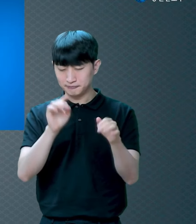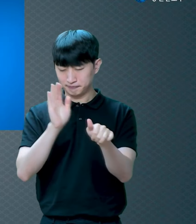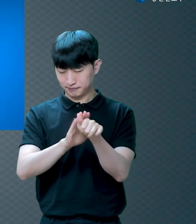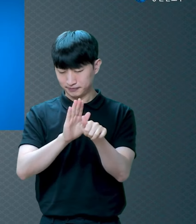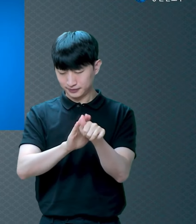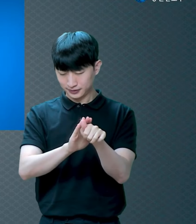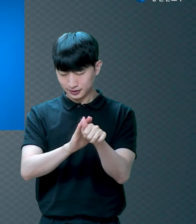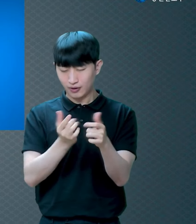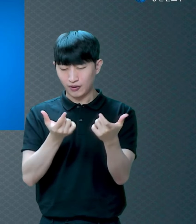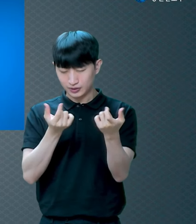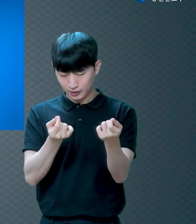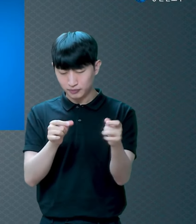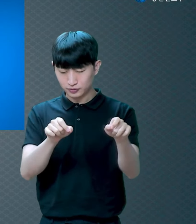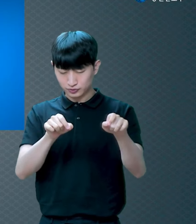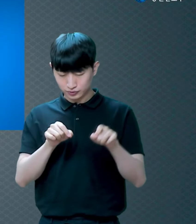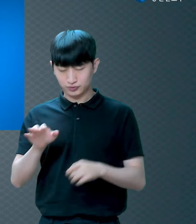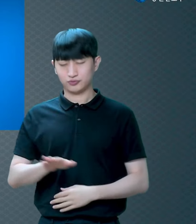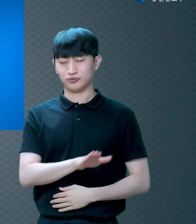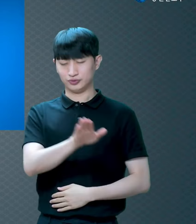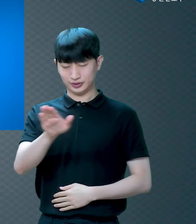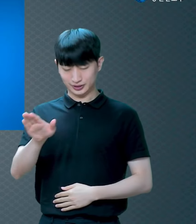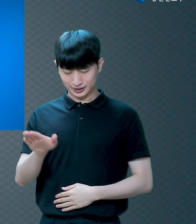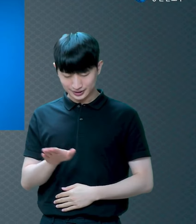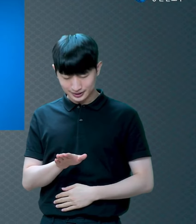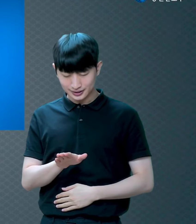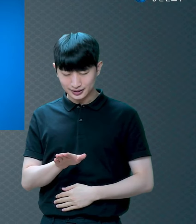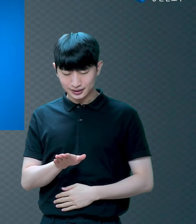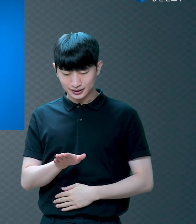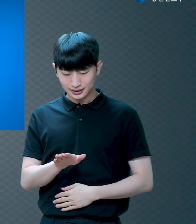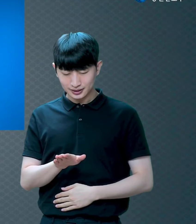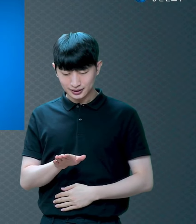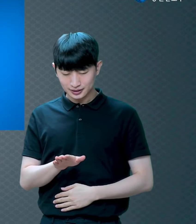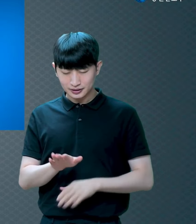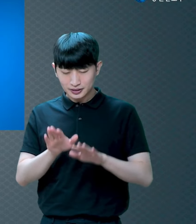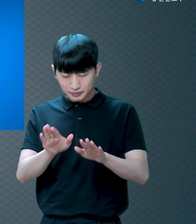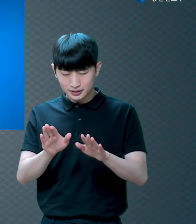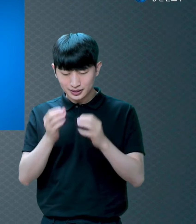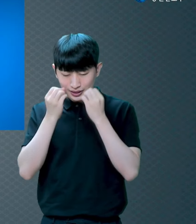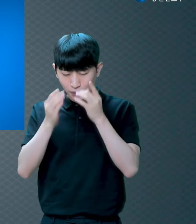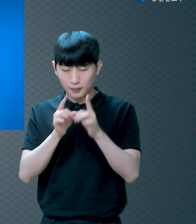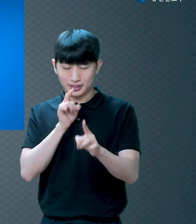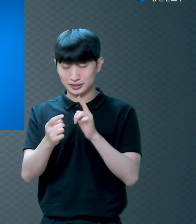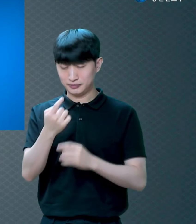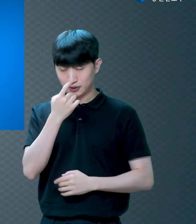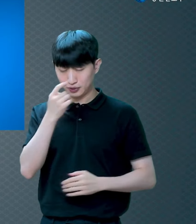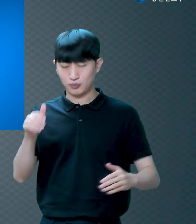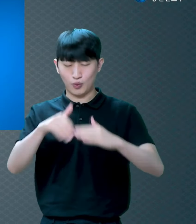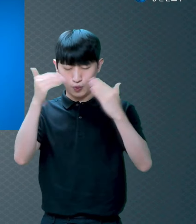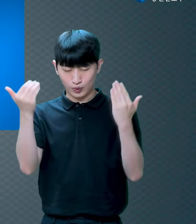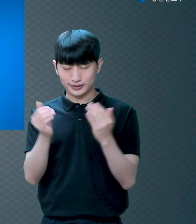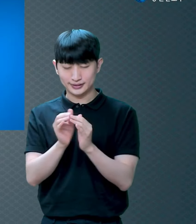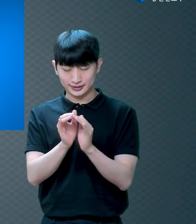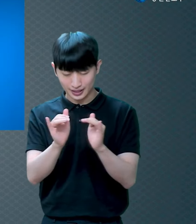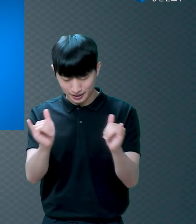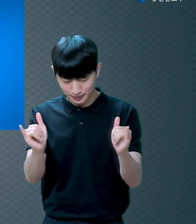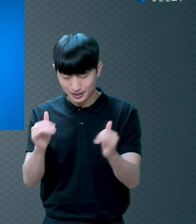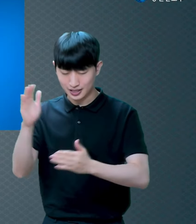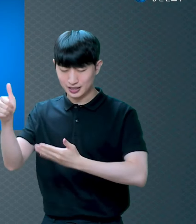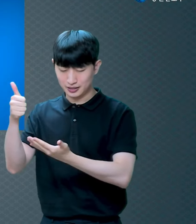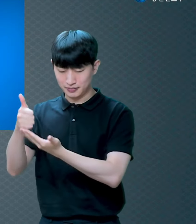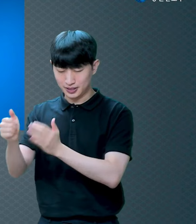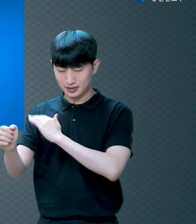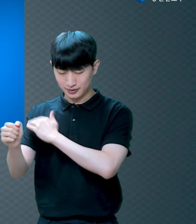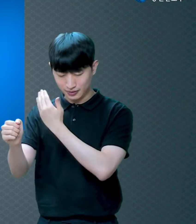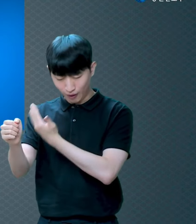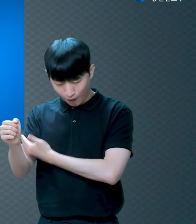이번에 말씀 앞에 나와 있는 모든 분들 하나님께서 능력으로 그 마음들을